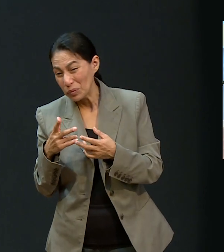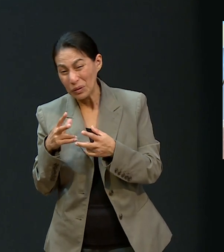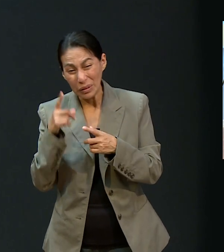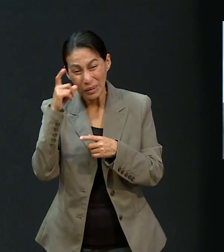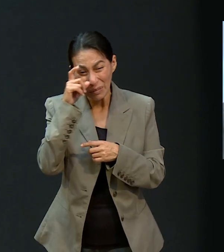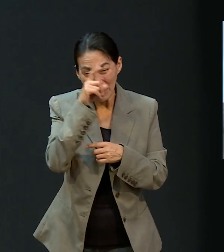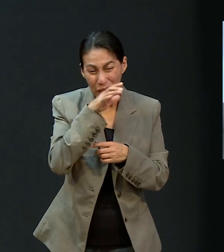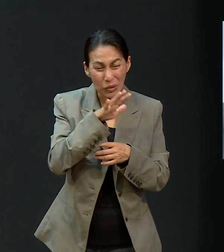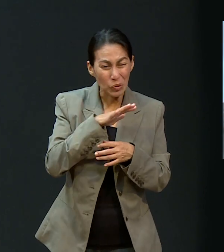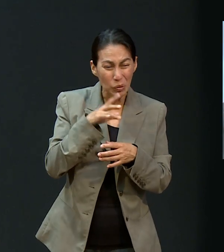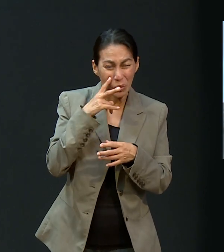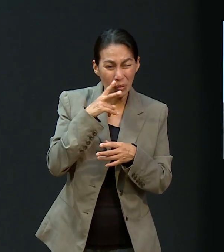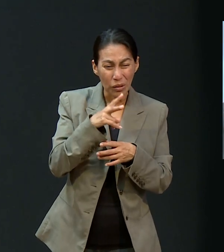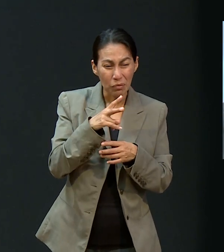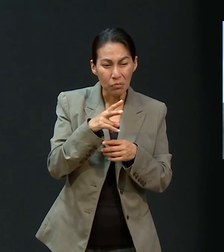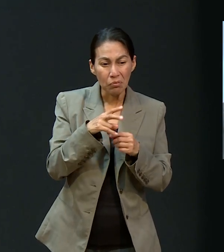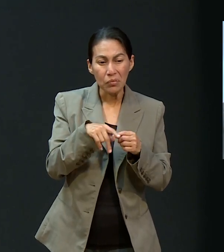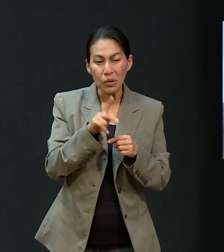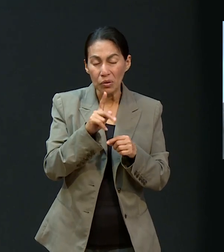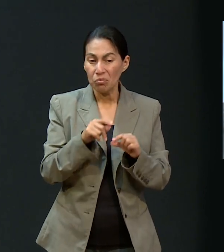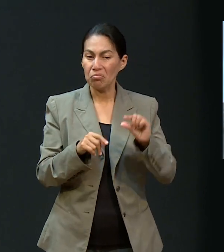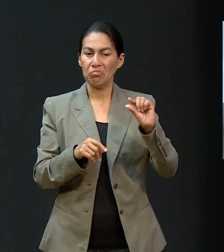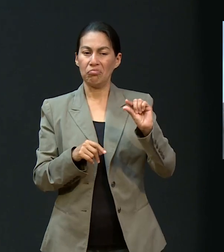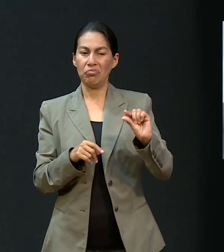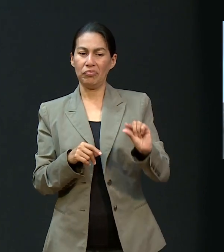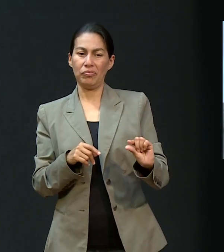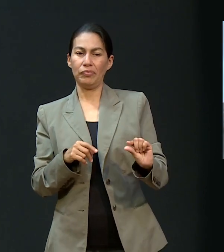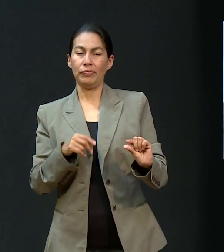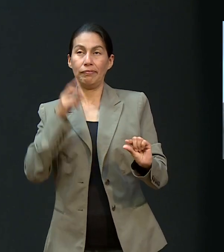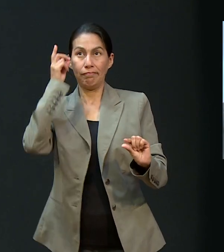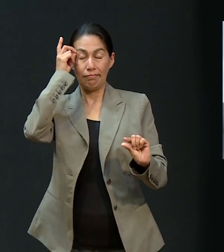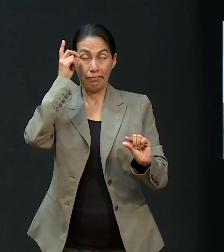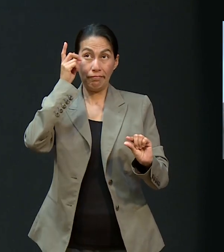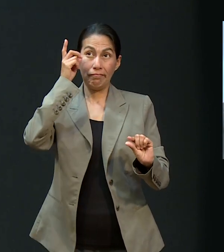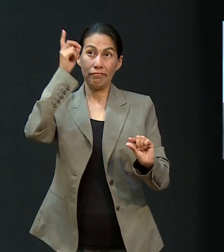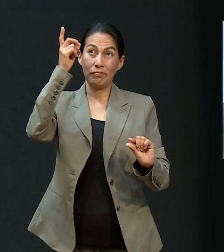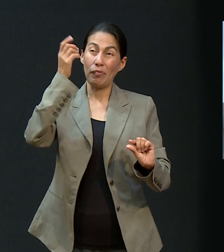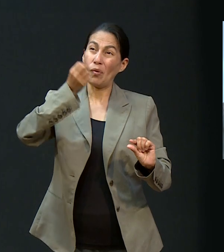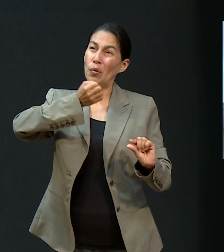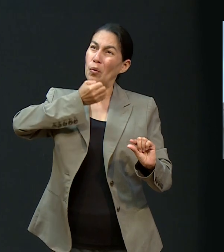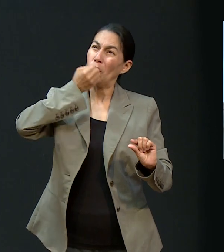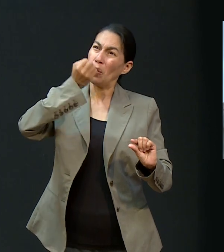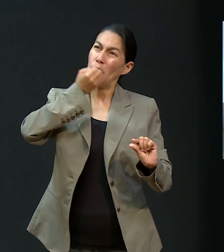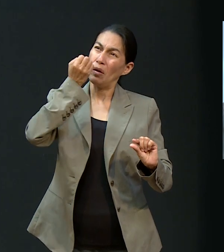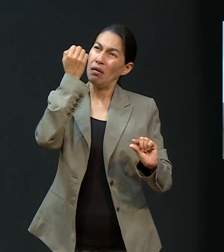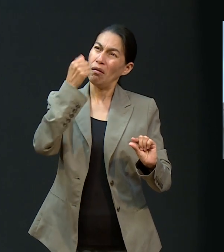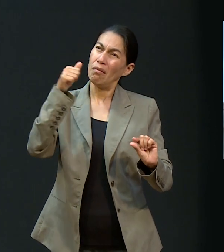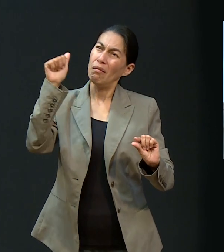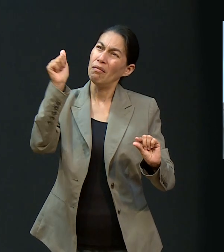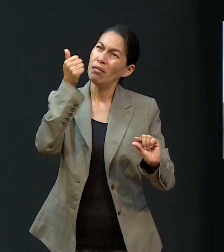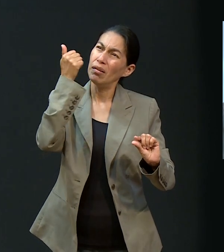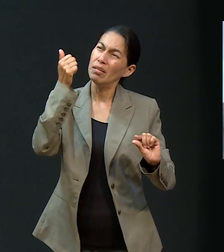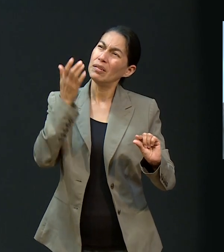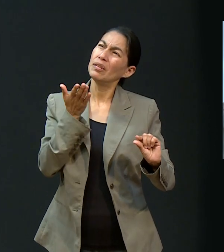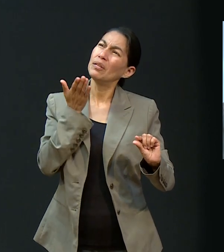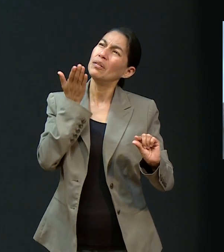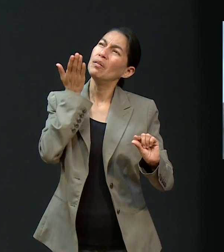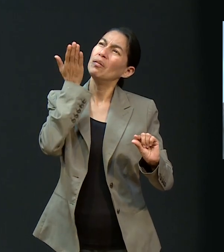Entonces, se vuelve una vida de agradecimiento y alabanza a Dios. Dios hace recordar, por ejemplo, al pueblo de